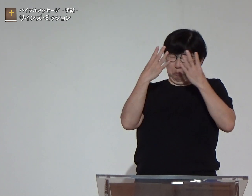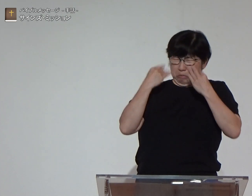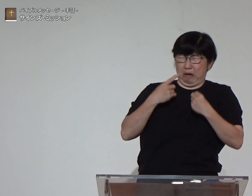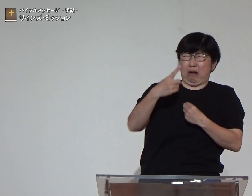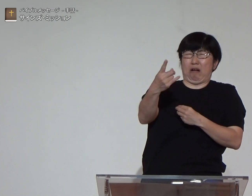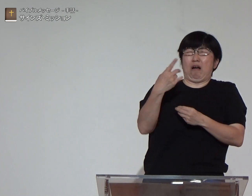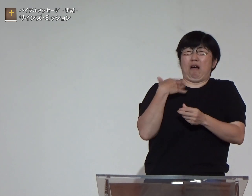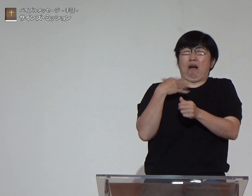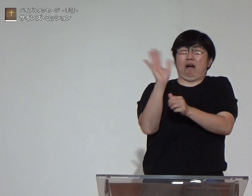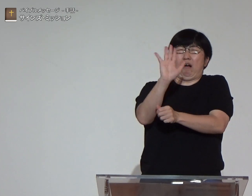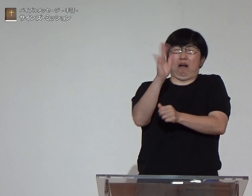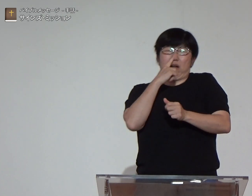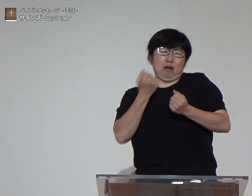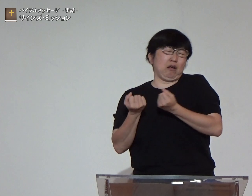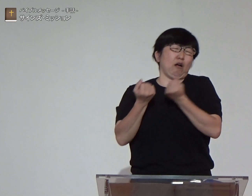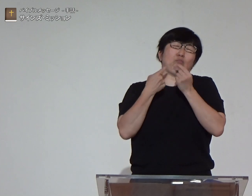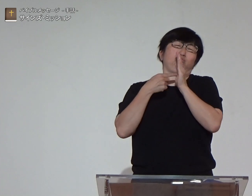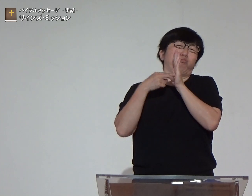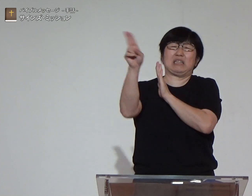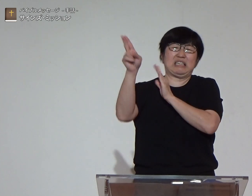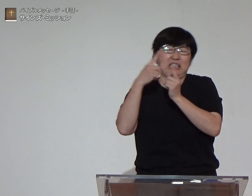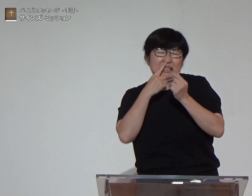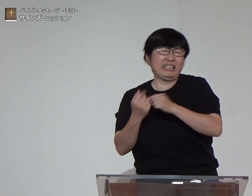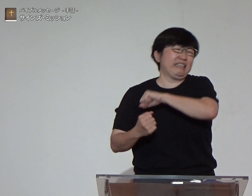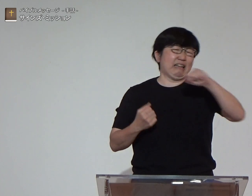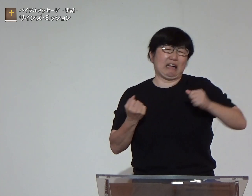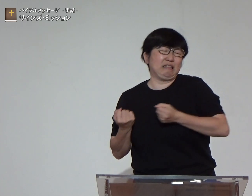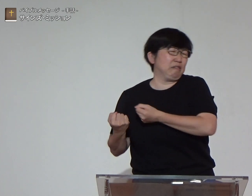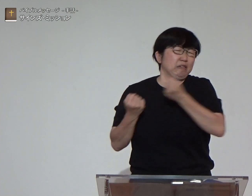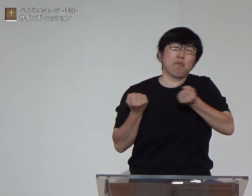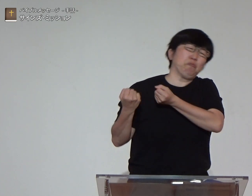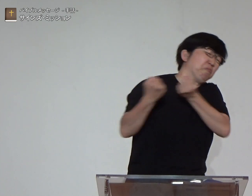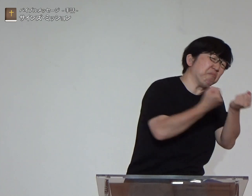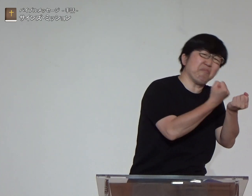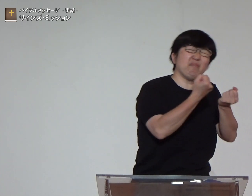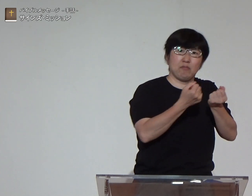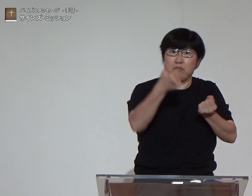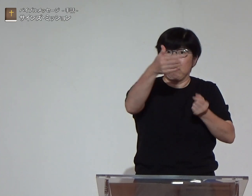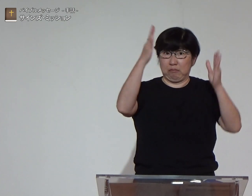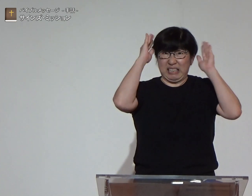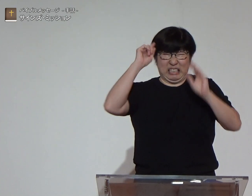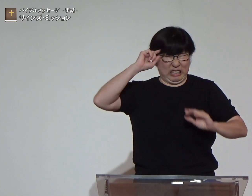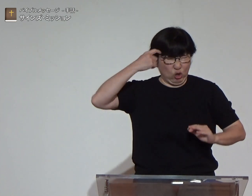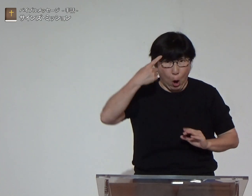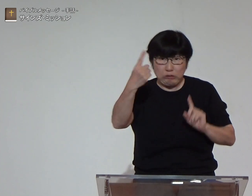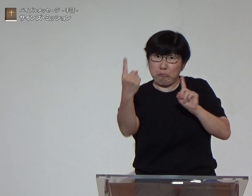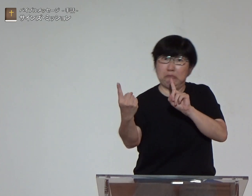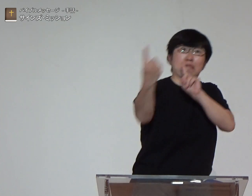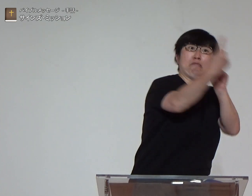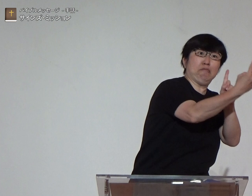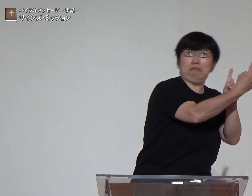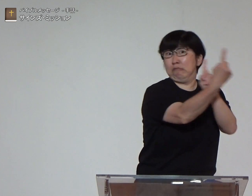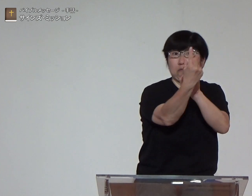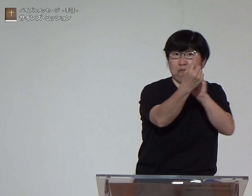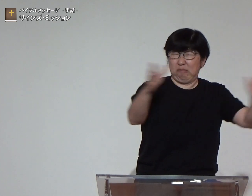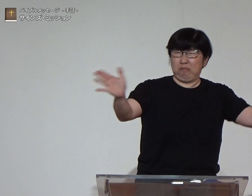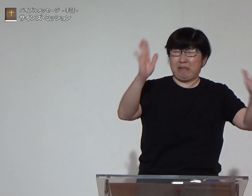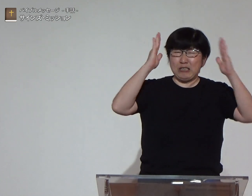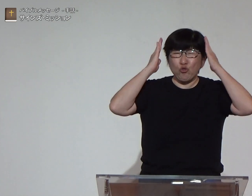全身ずぶ濡れですやっぱり関わりたくないと思い静止を無視して反対に行こうとするとその人もまた